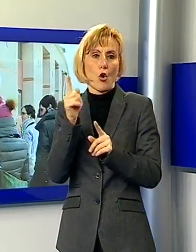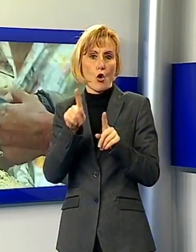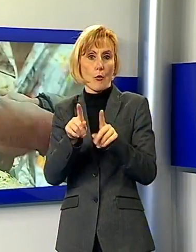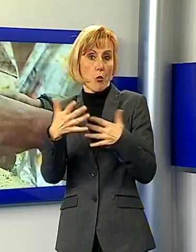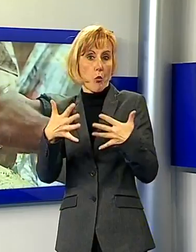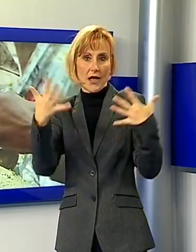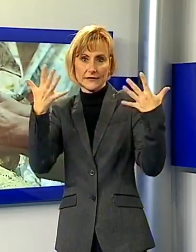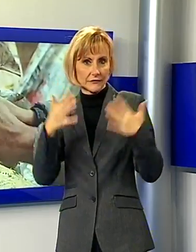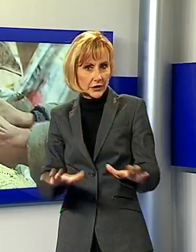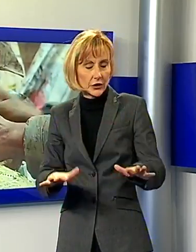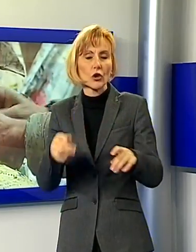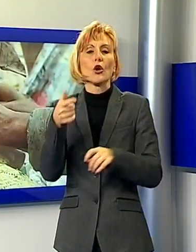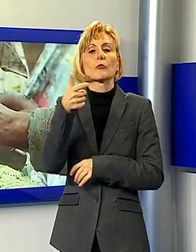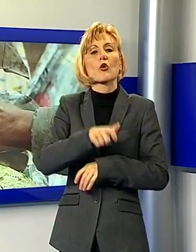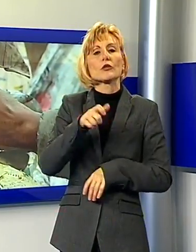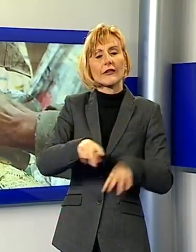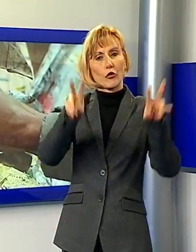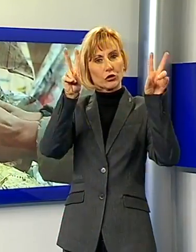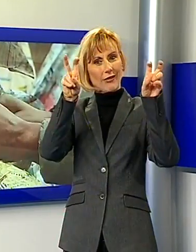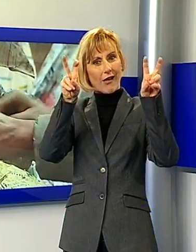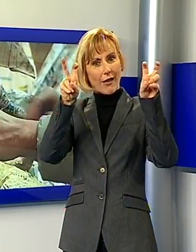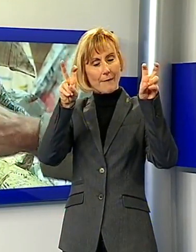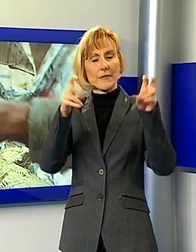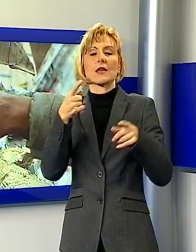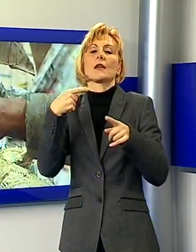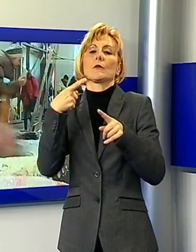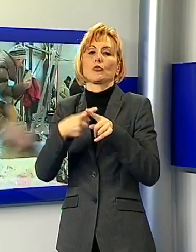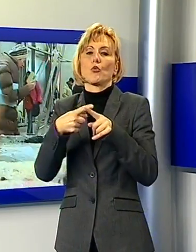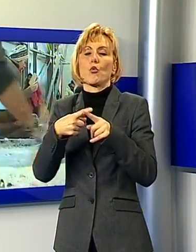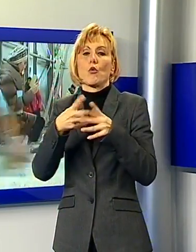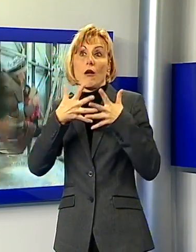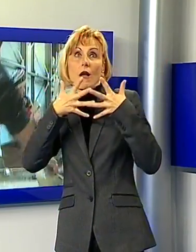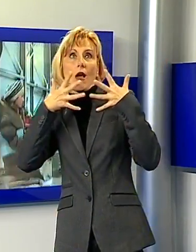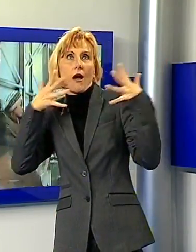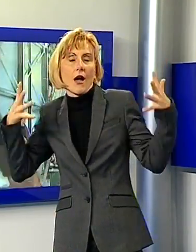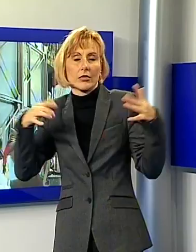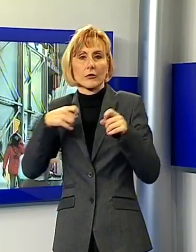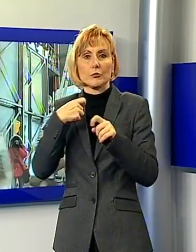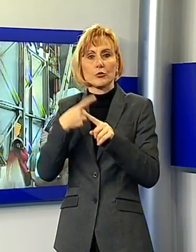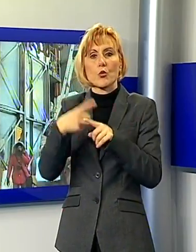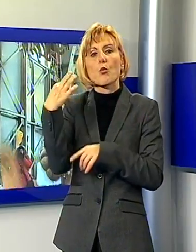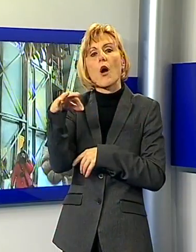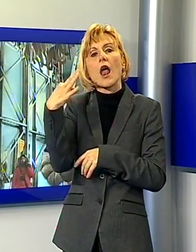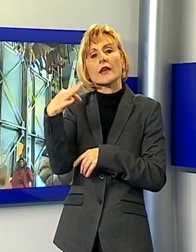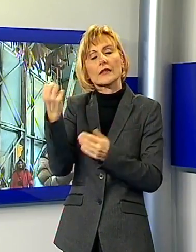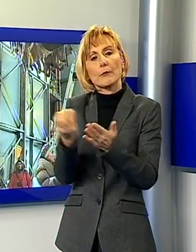per i temi affrontati che per la grandezza e la qualità del prodotto. Una visita importante, quella dei giornalisti, che